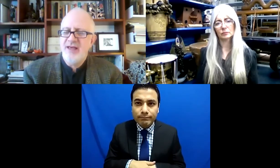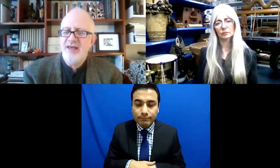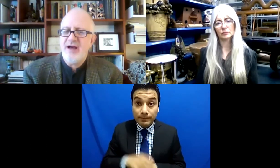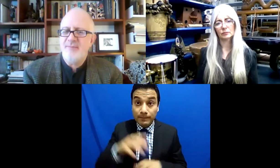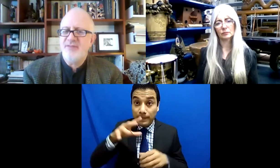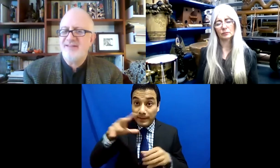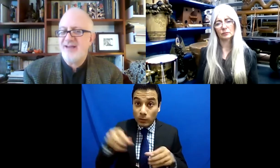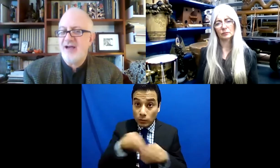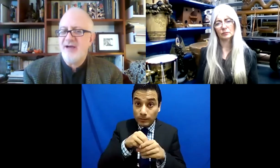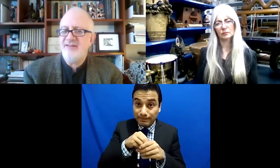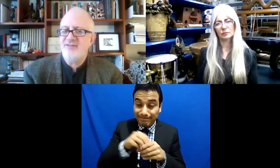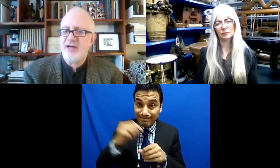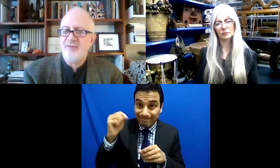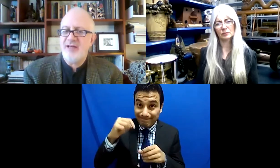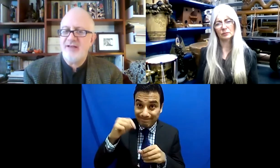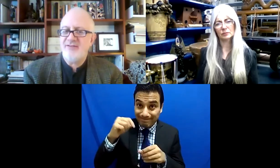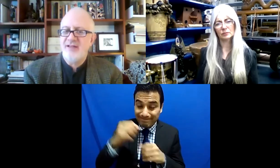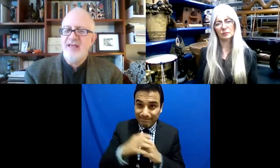se utiliza?